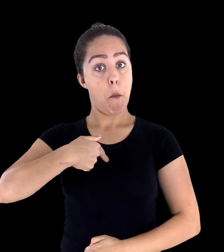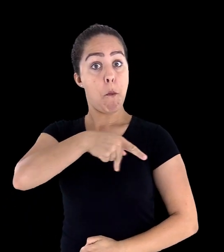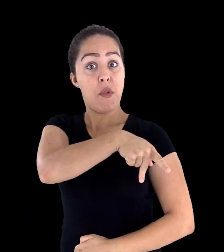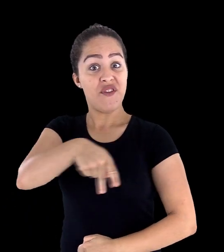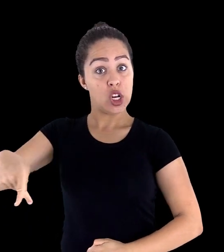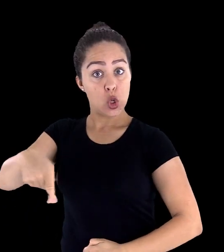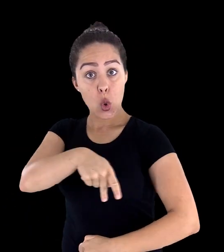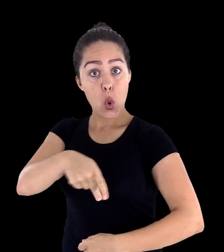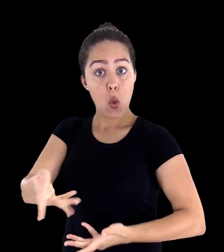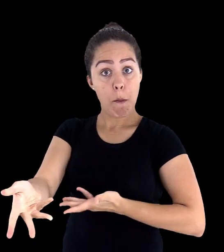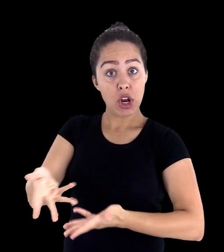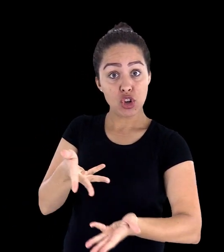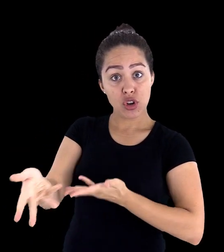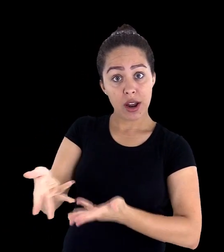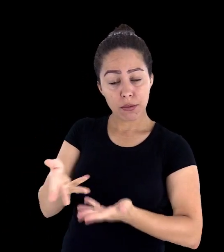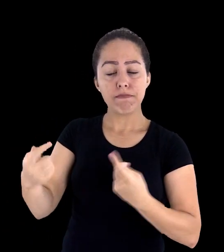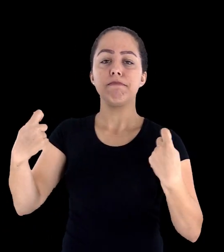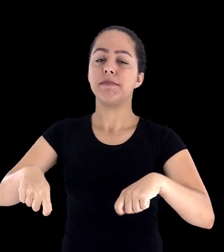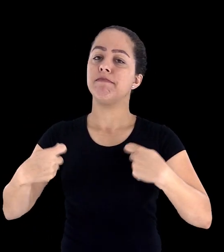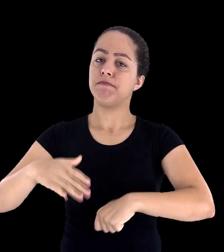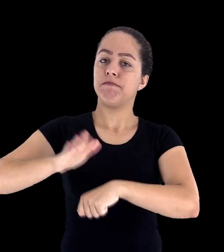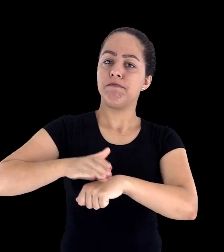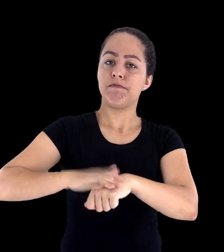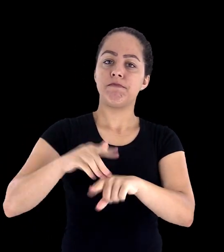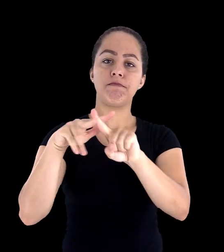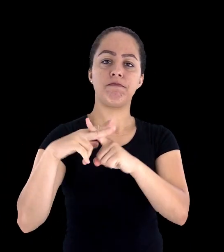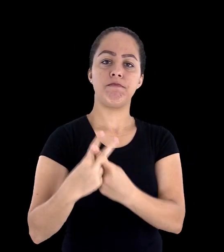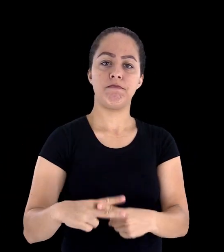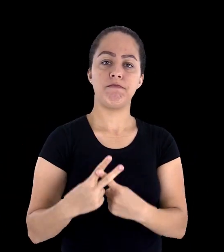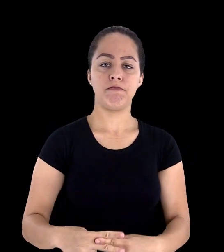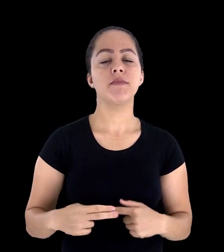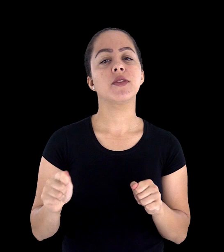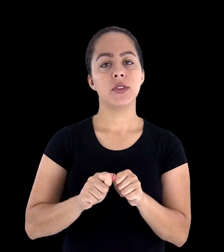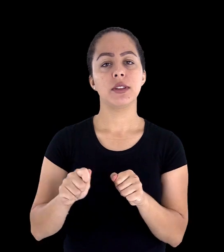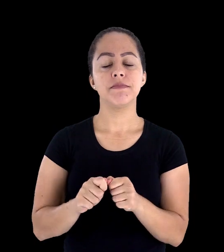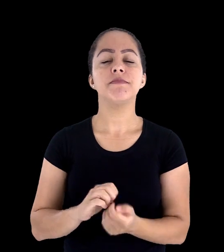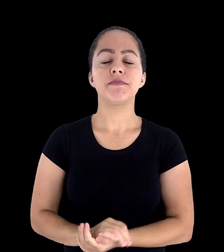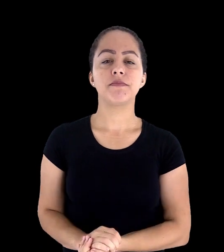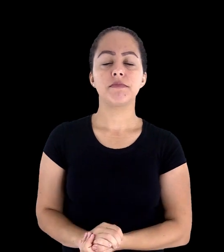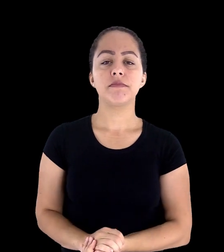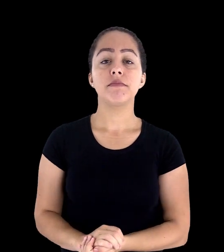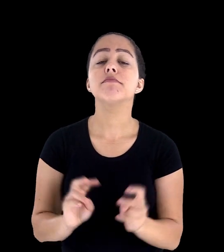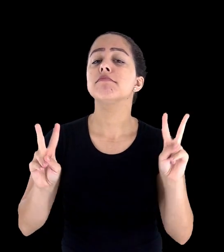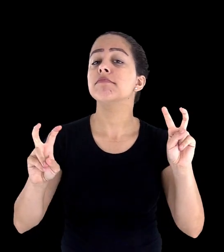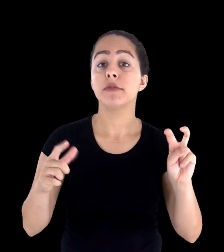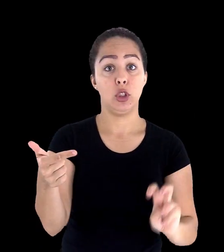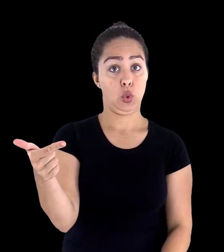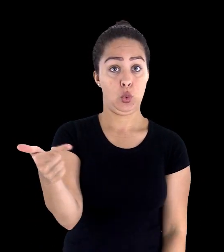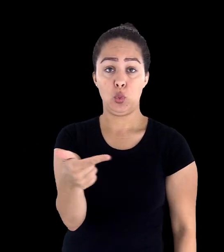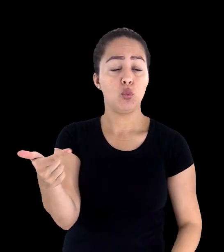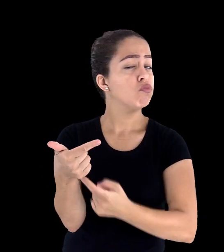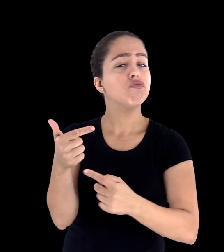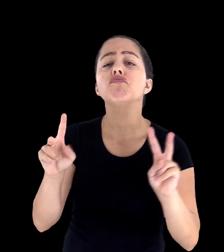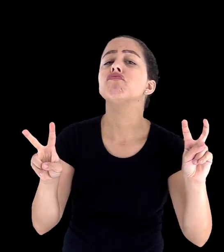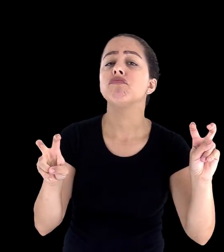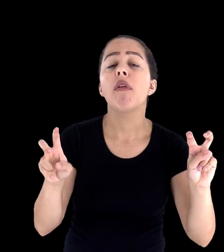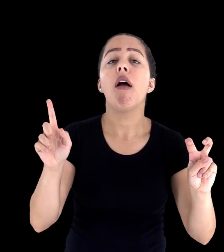ao professor mediador fazer essa articulação. A segunda dimensão se refere à